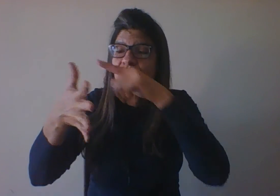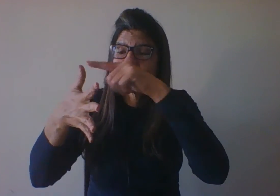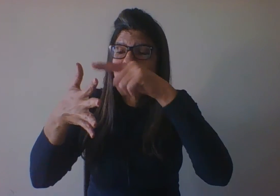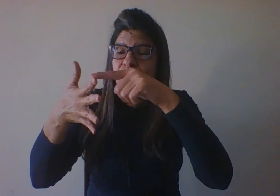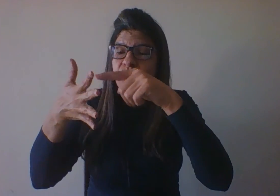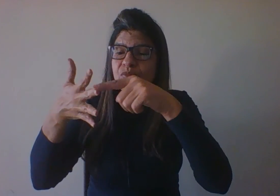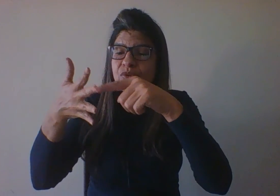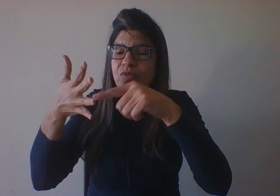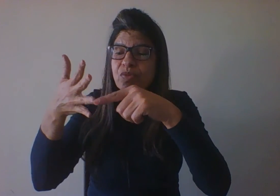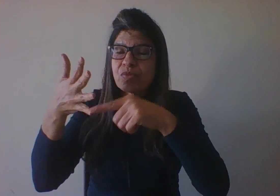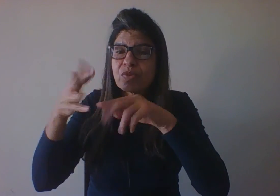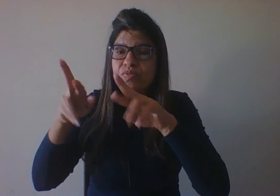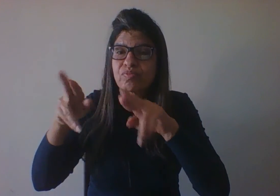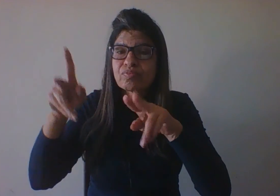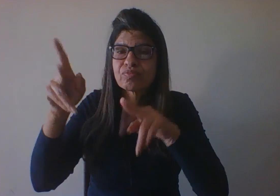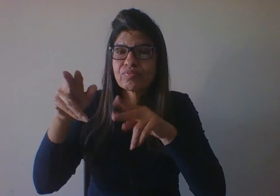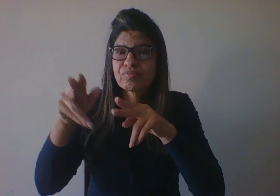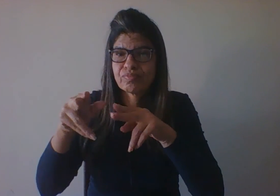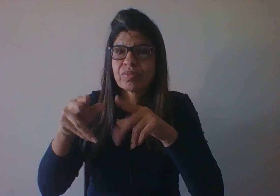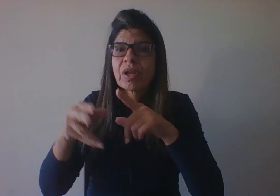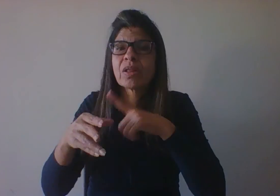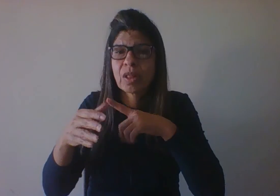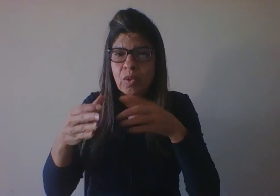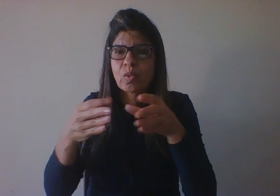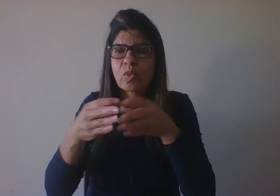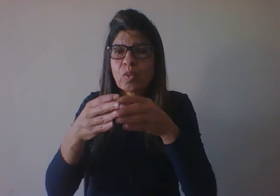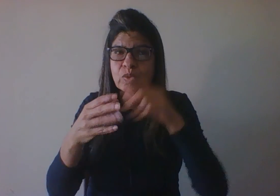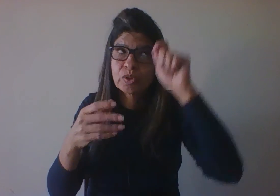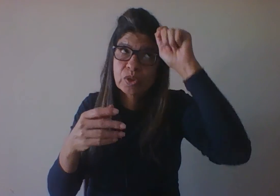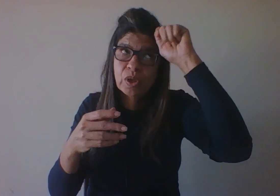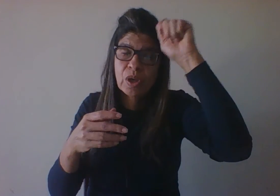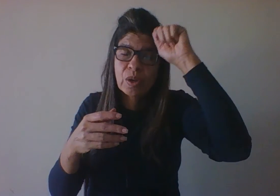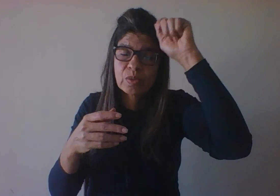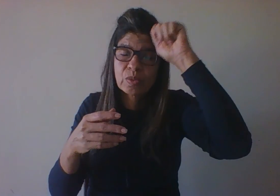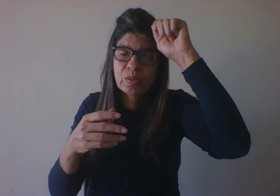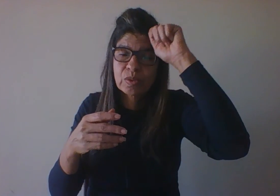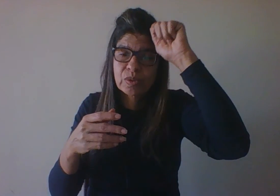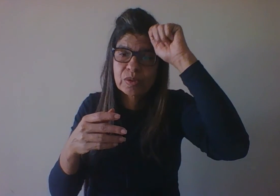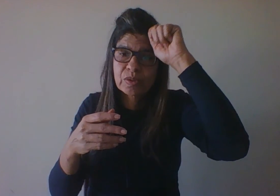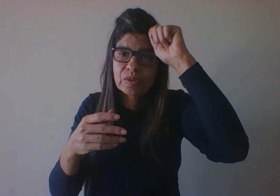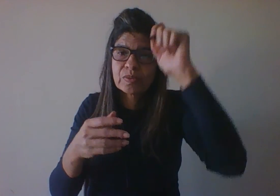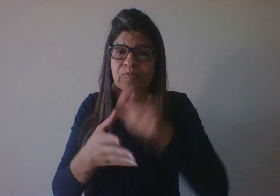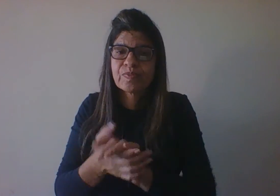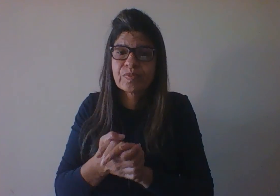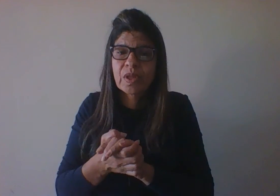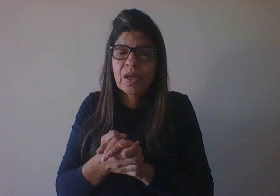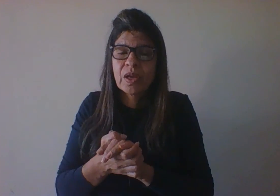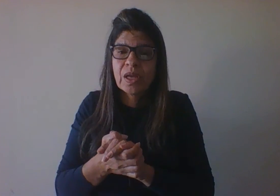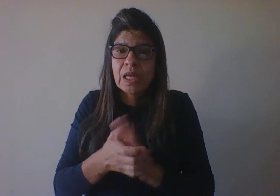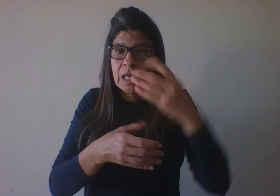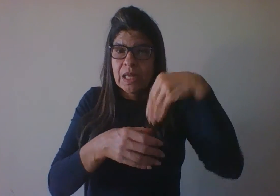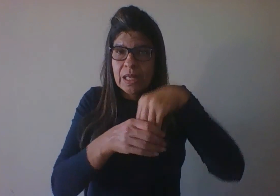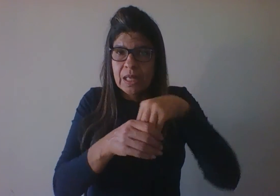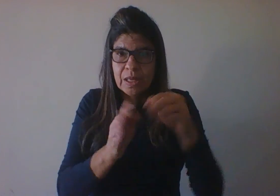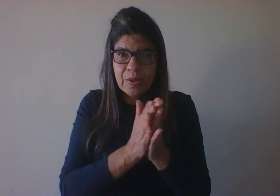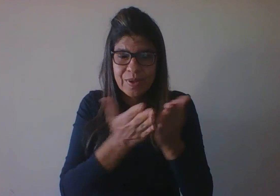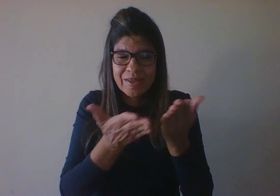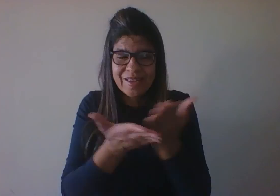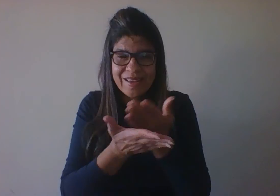razoavelmente bem reconhecido. Se vocês procurarem outros autores, se vocês pegarem, por exemplo, o livro da papalha que eu